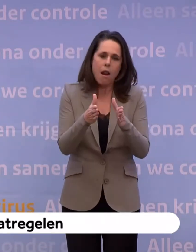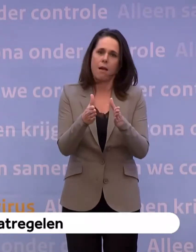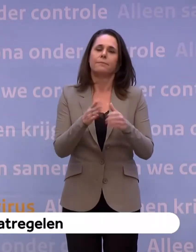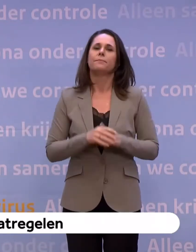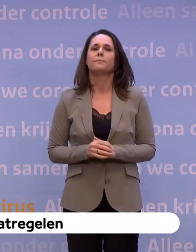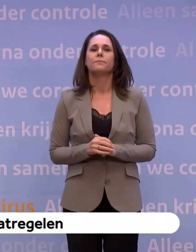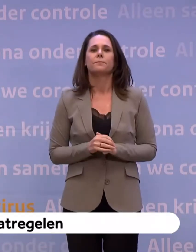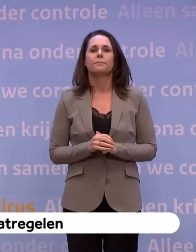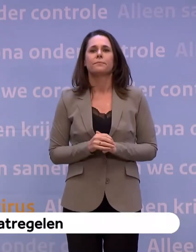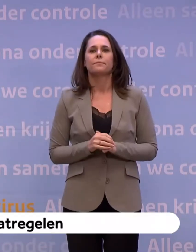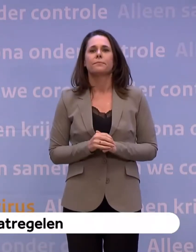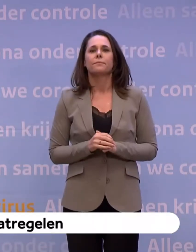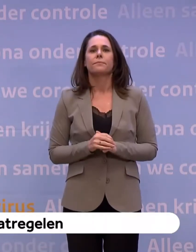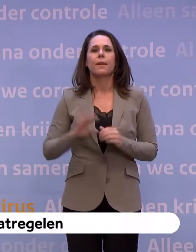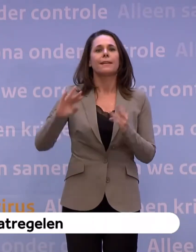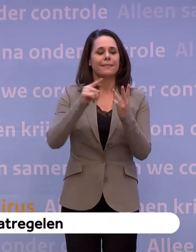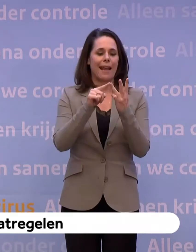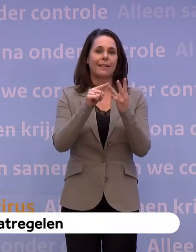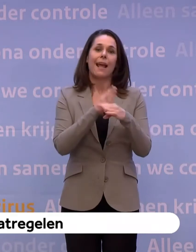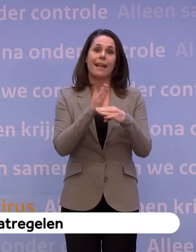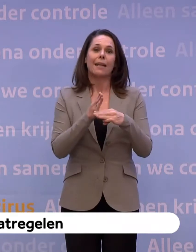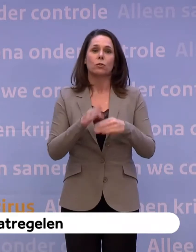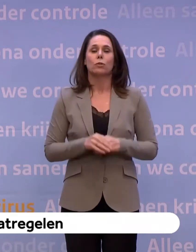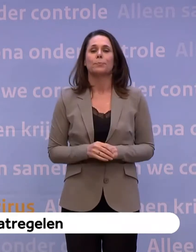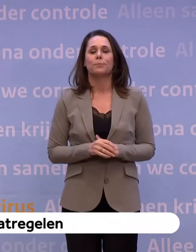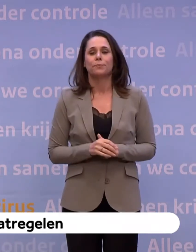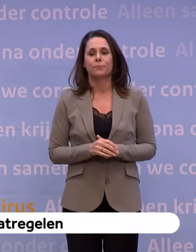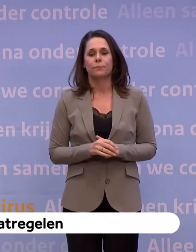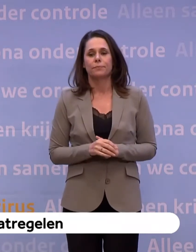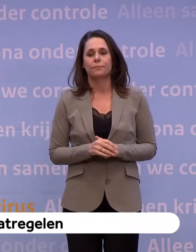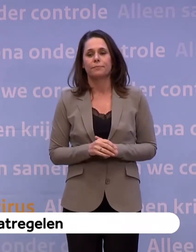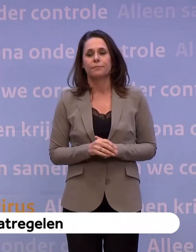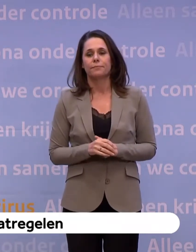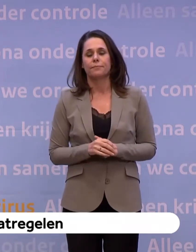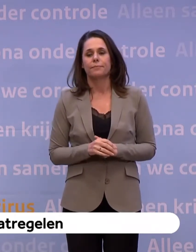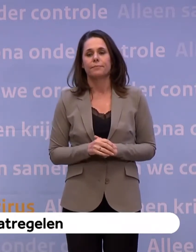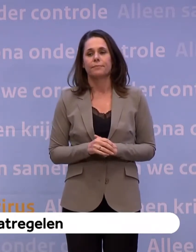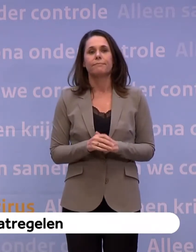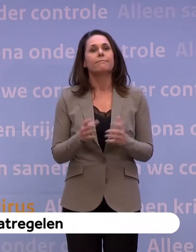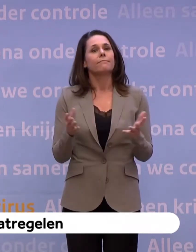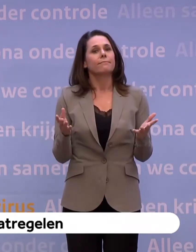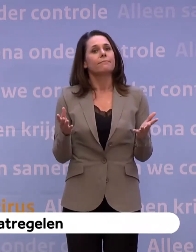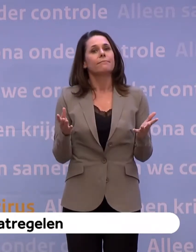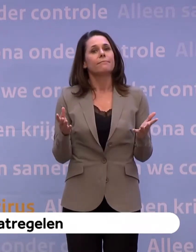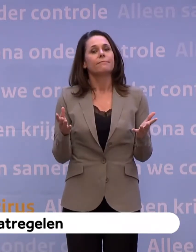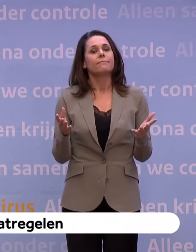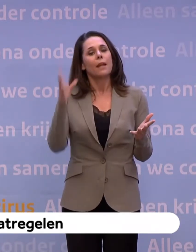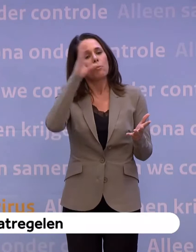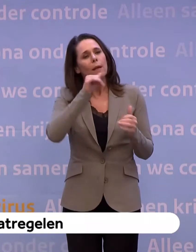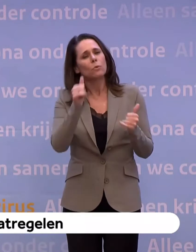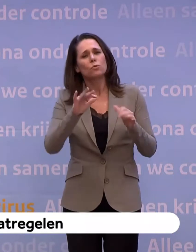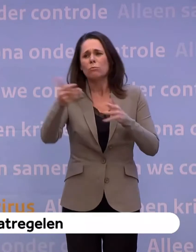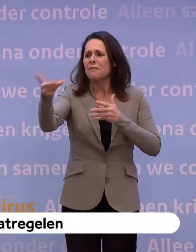En dan mijn derde en laatste punt. We begrijpen heel goed dat er vragen komen over de beste